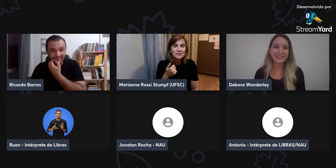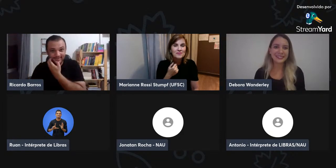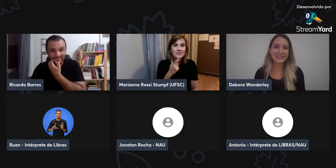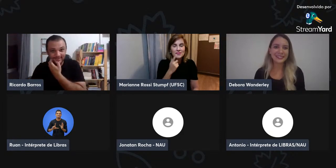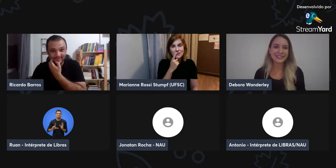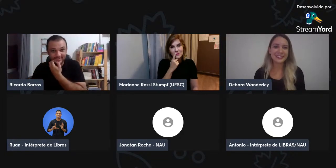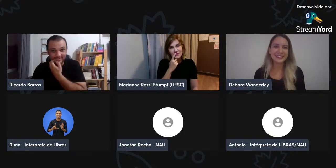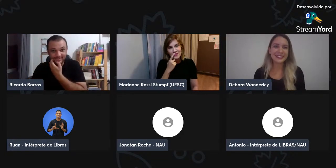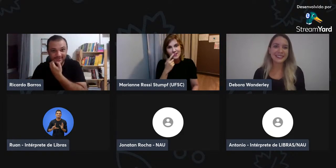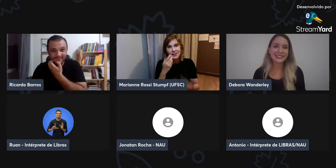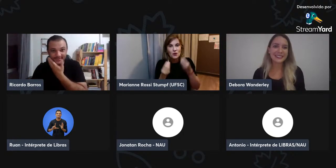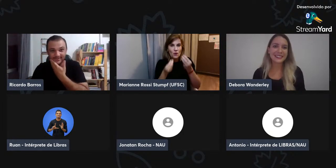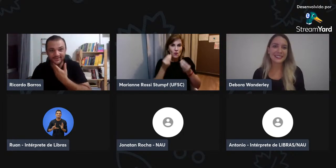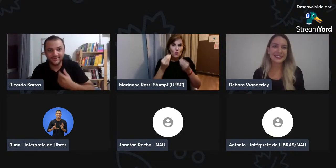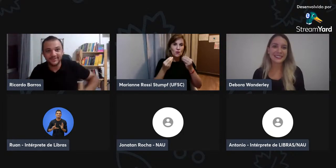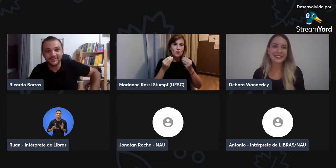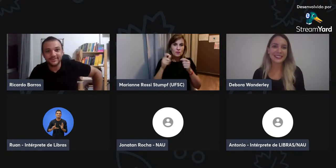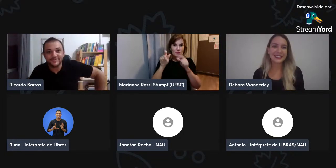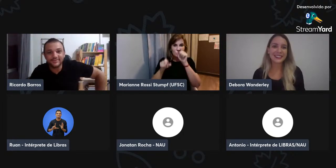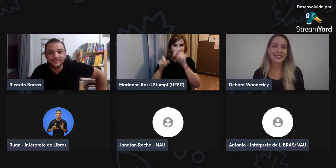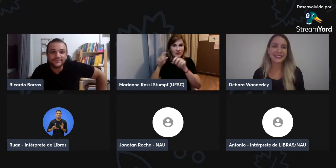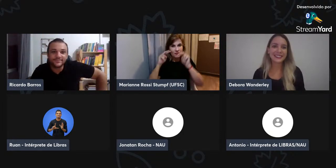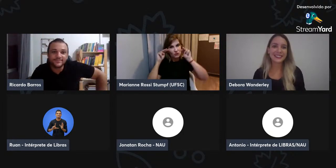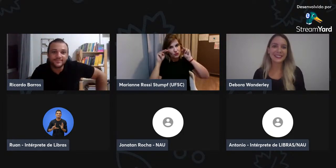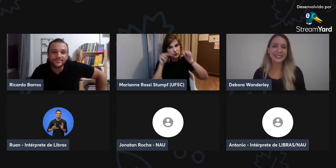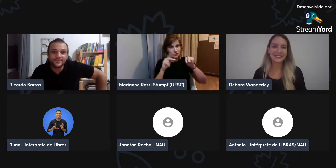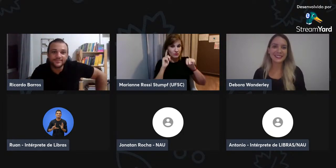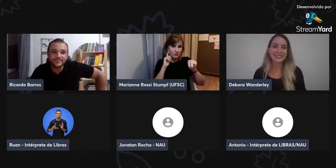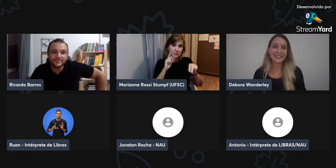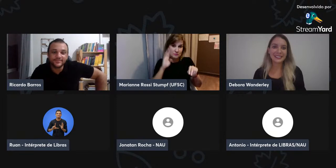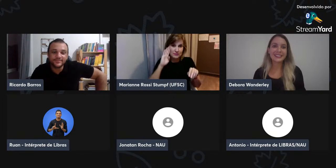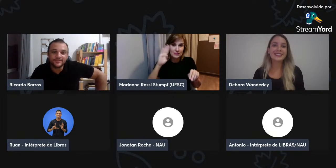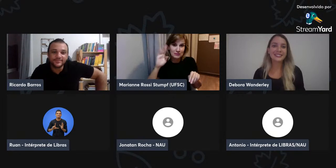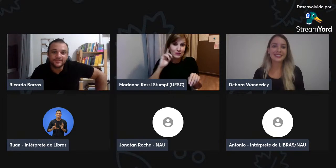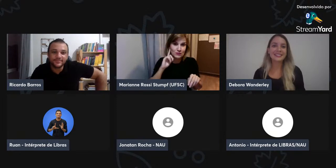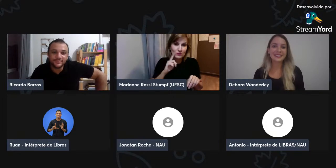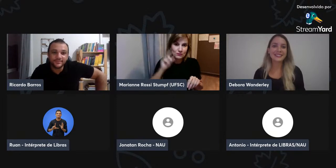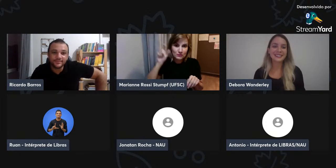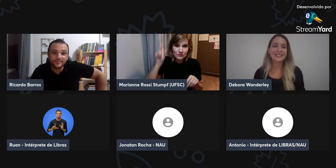Então, professora Mariane, você? Sim, então,